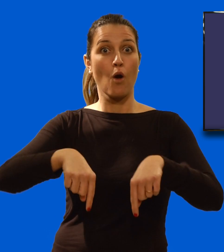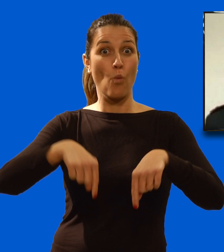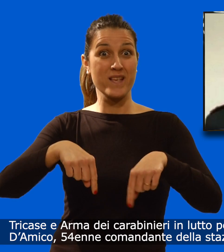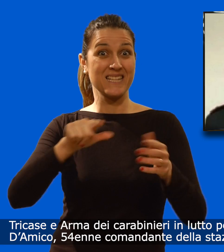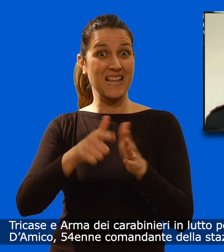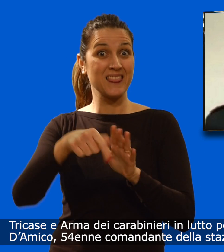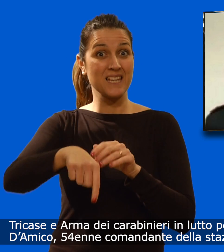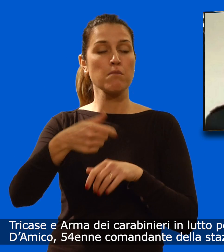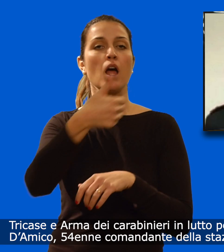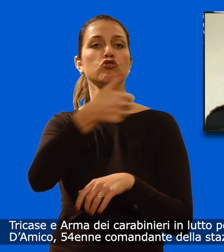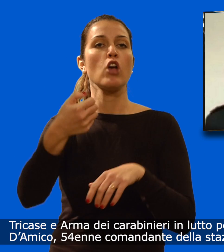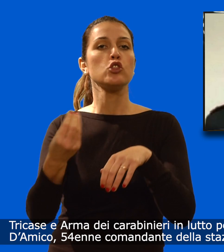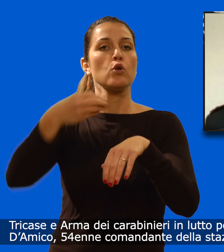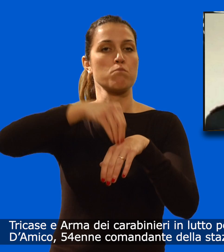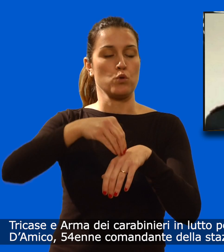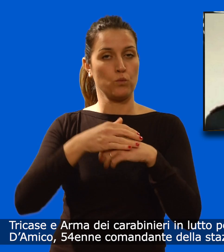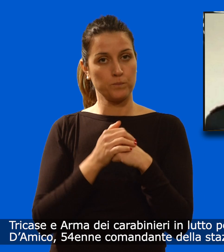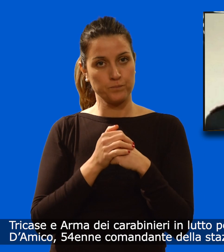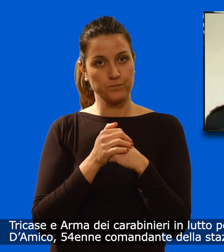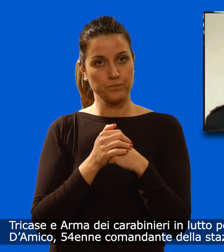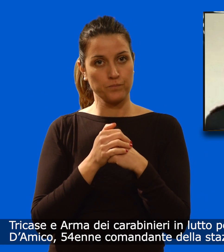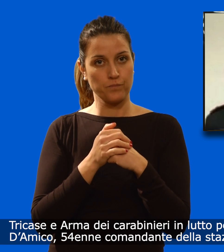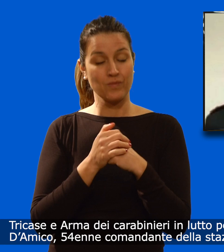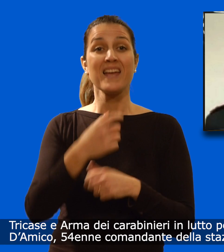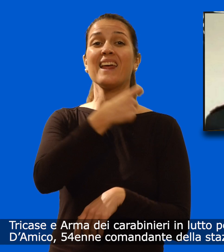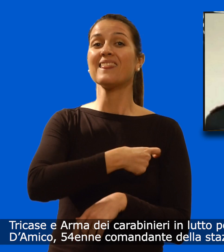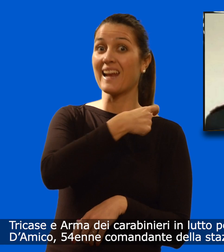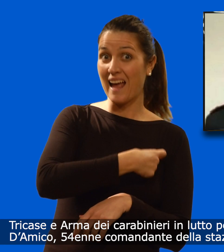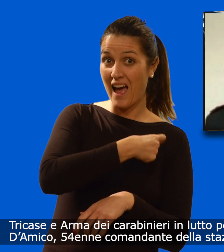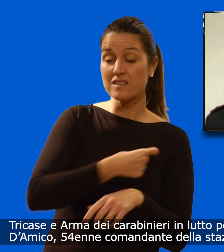Tricase è arma dei carabinieri in lutto per la morte di Arturo D'Amico.